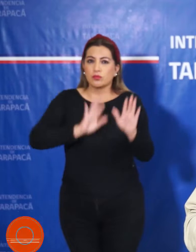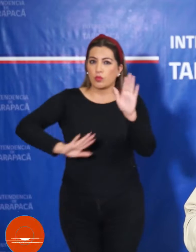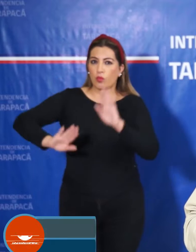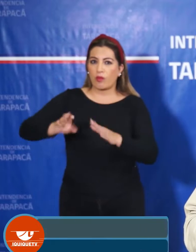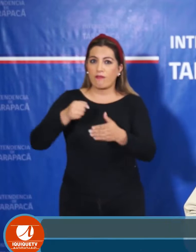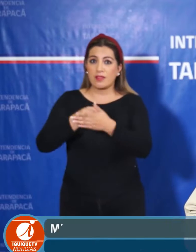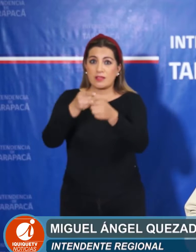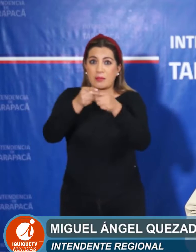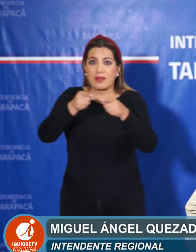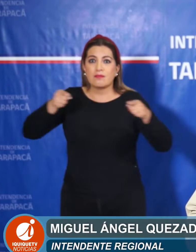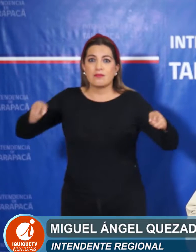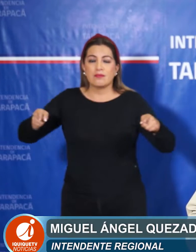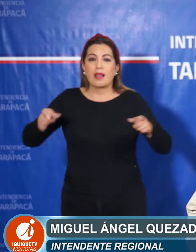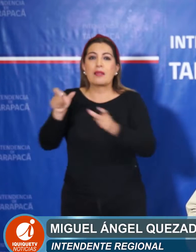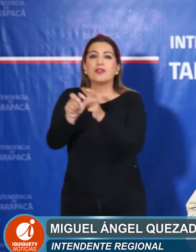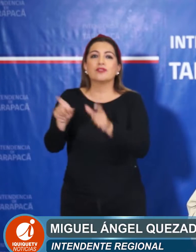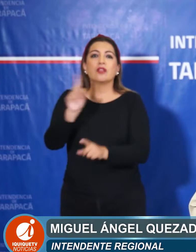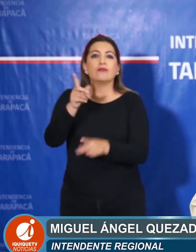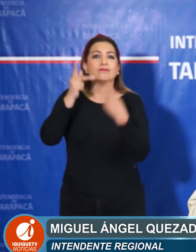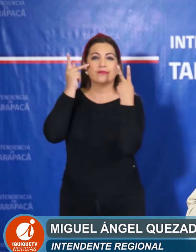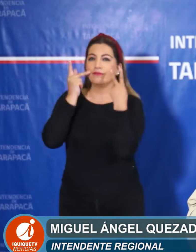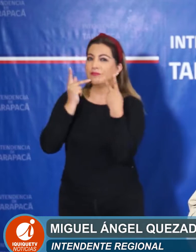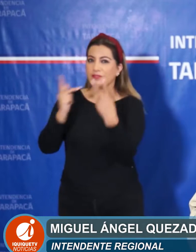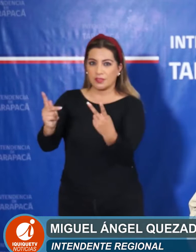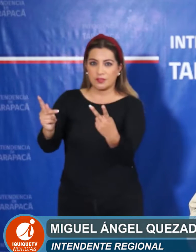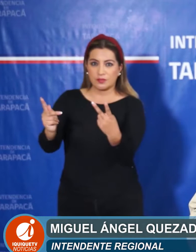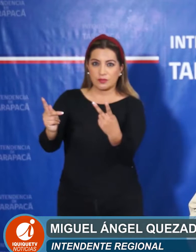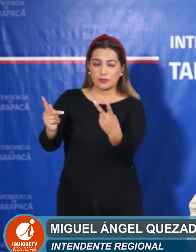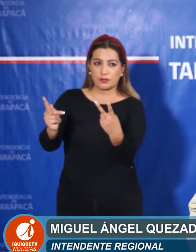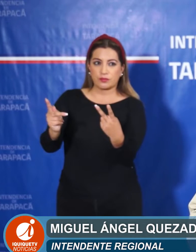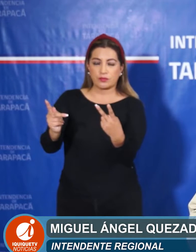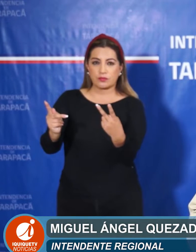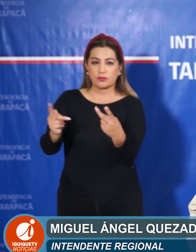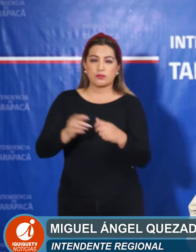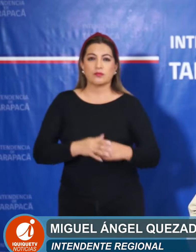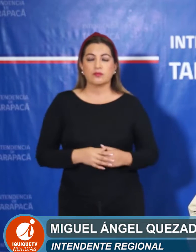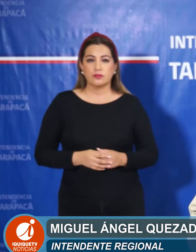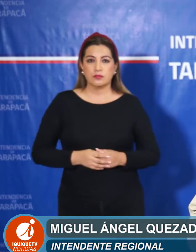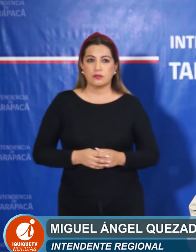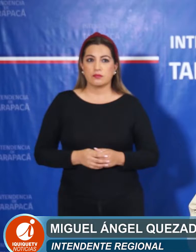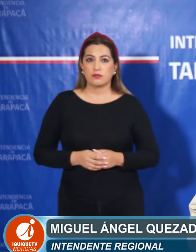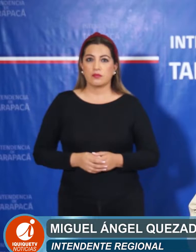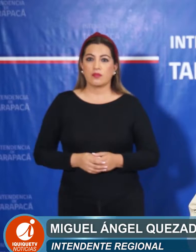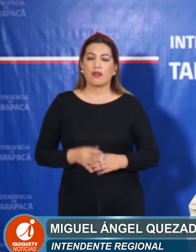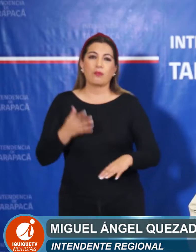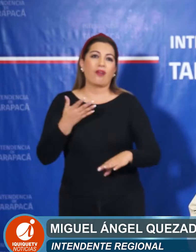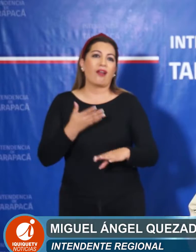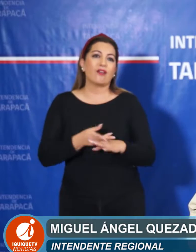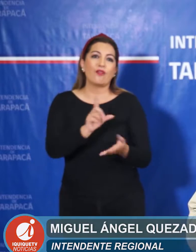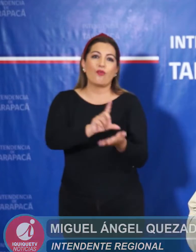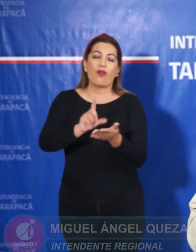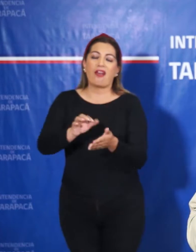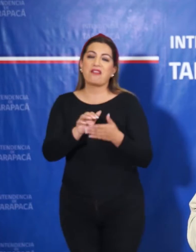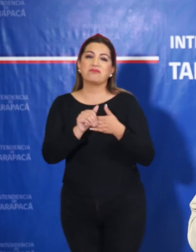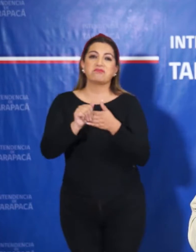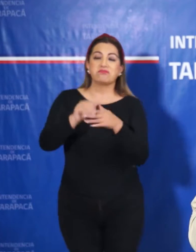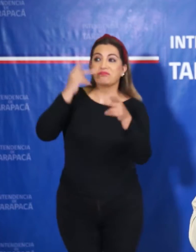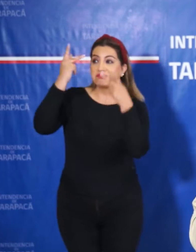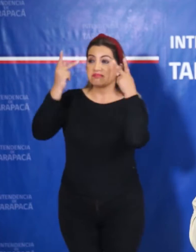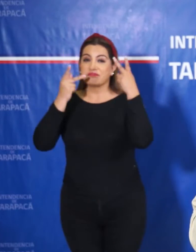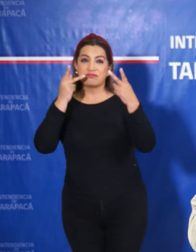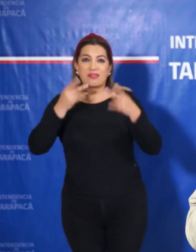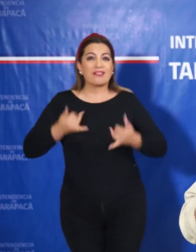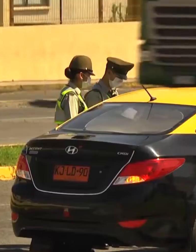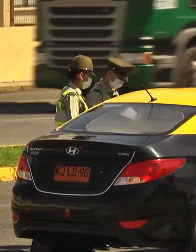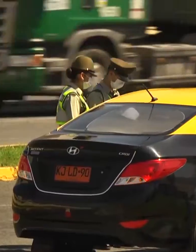la gente no se desplace a ninguno de estos centros turísticos que tenemos en nuestra región, de tal manera de